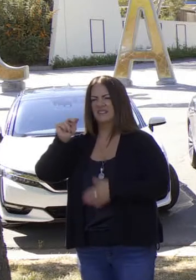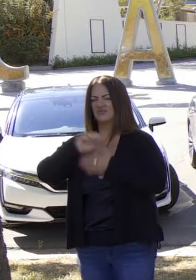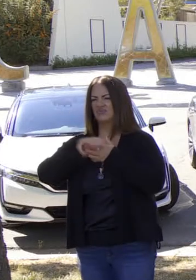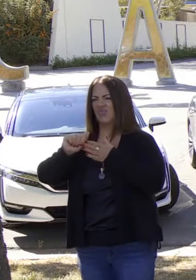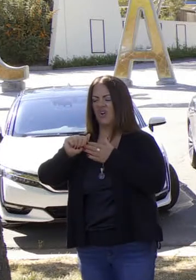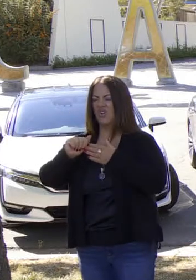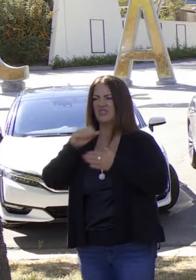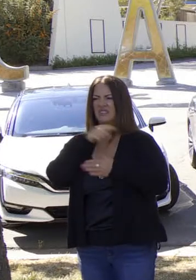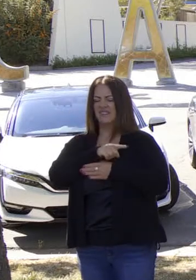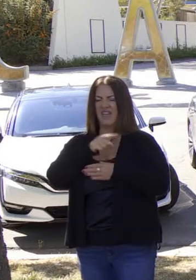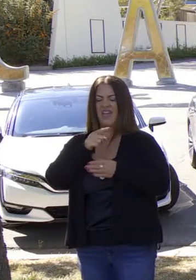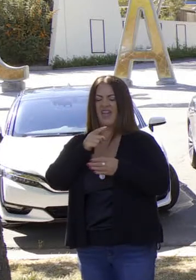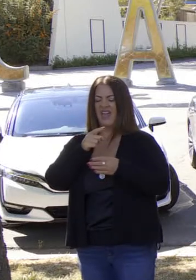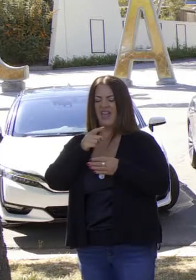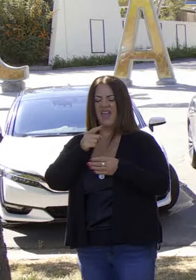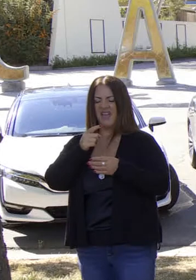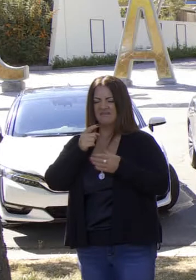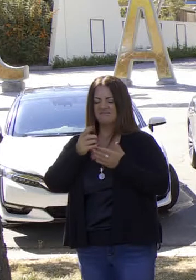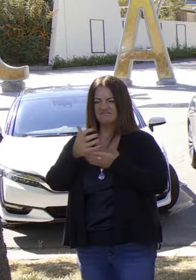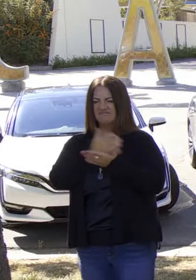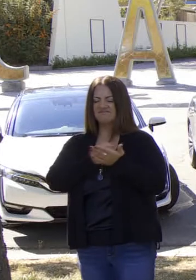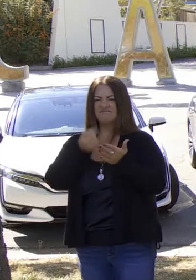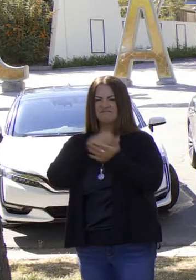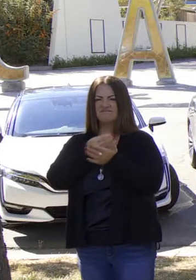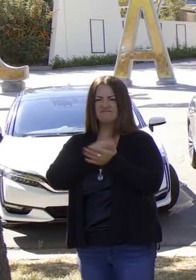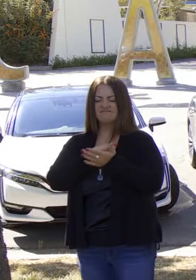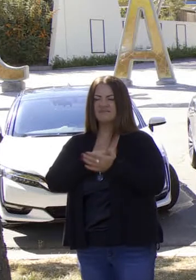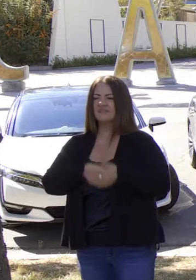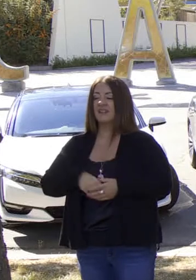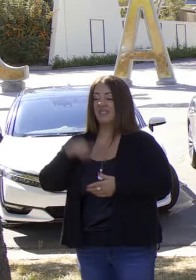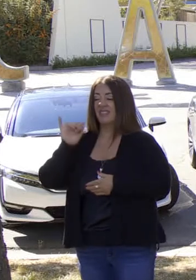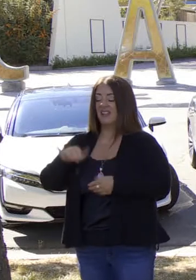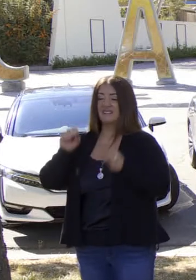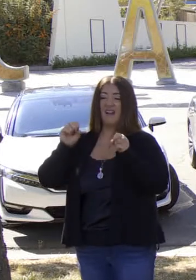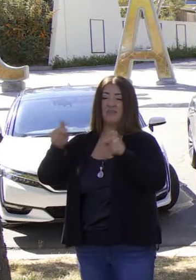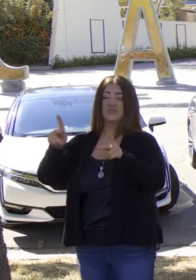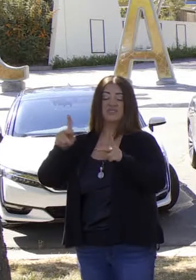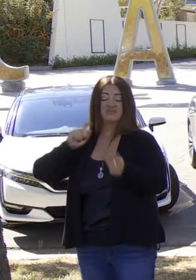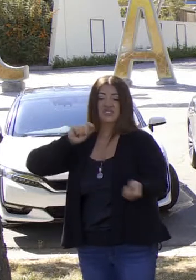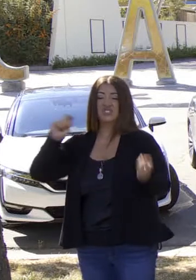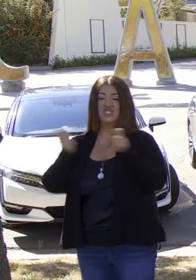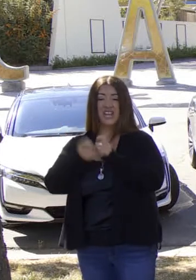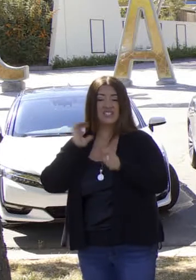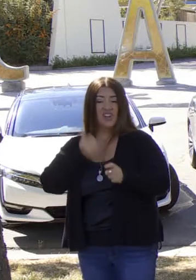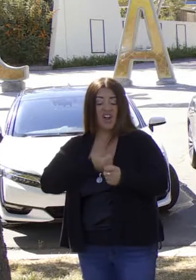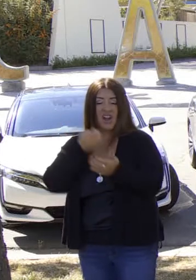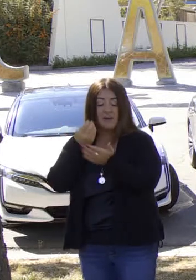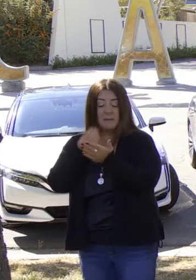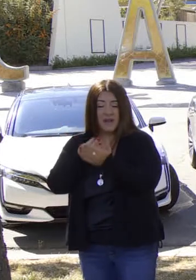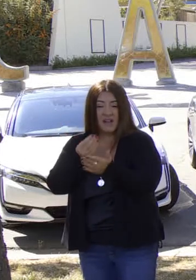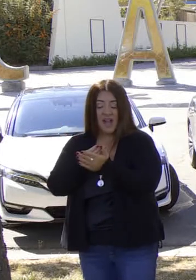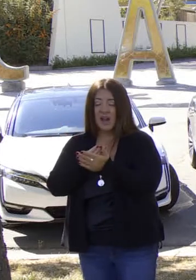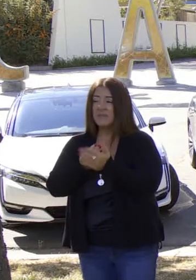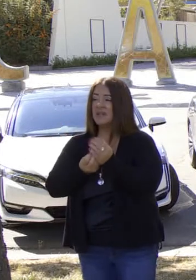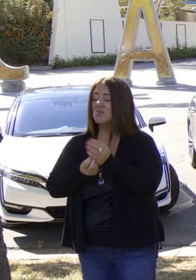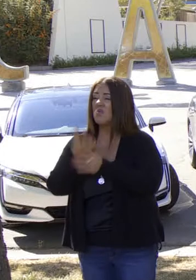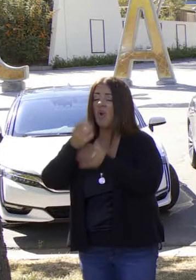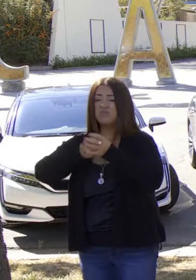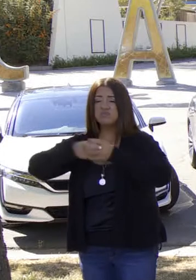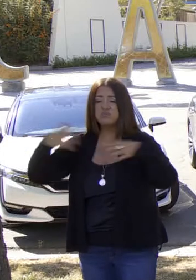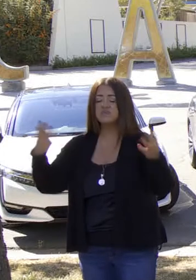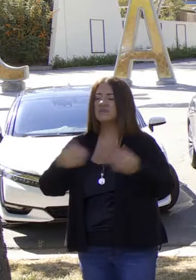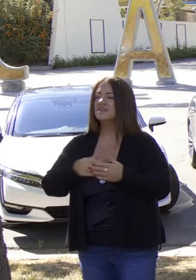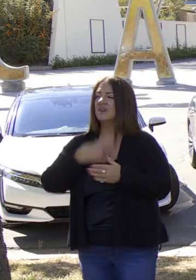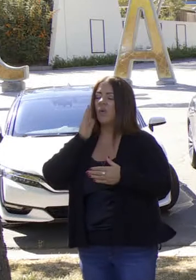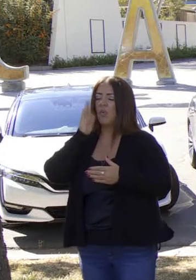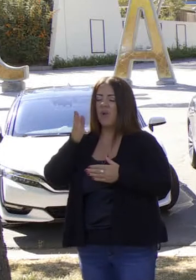Medio millón, medio mil millones. Es una oportunidad de transformar nuestra economía por muchos sectores.